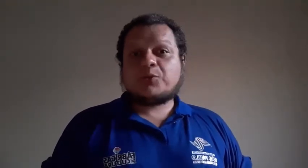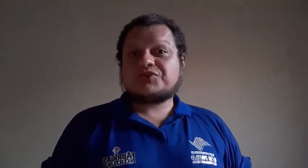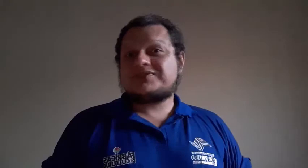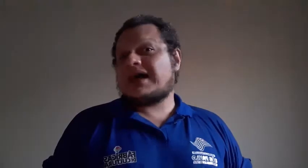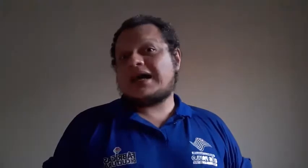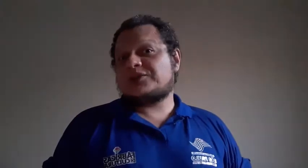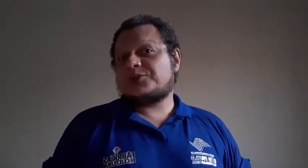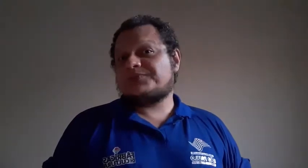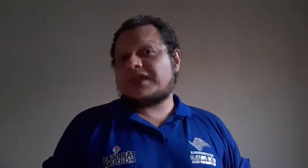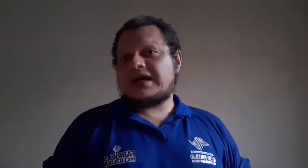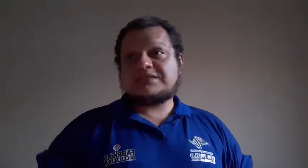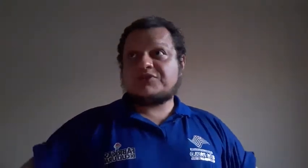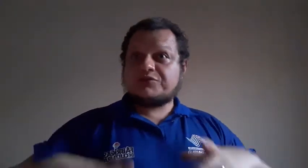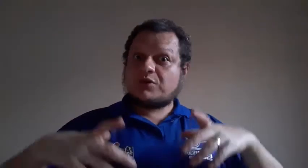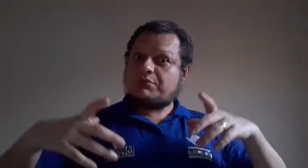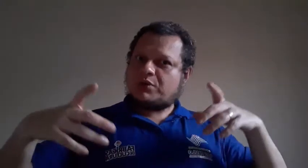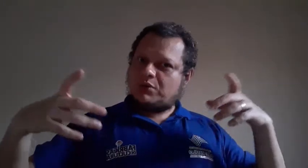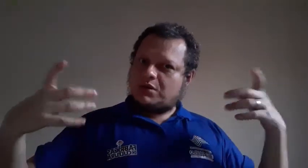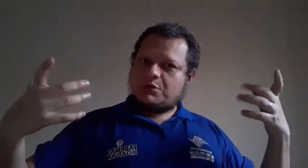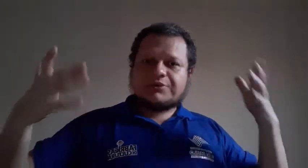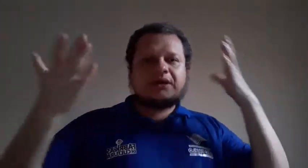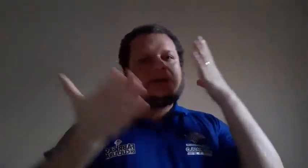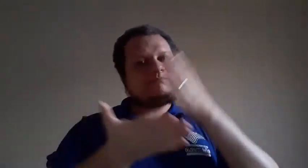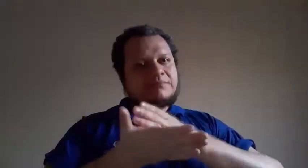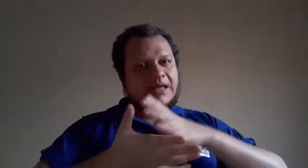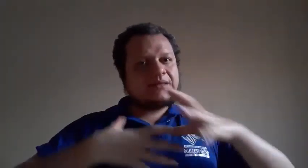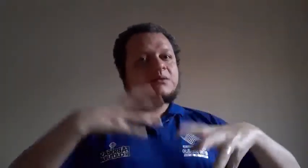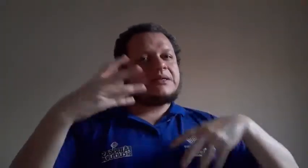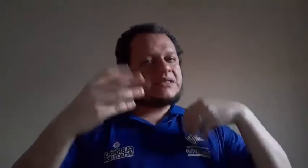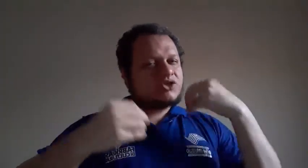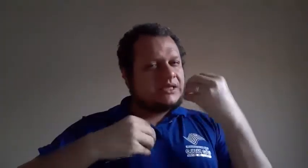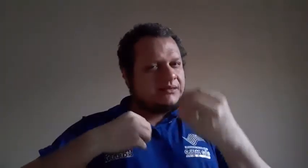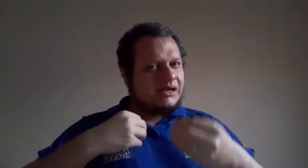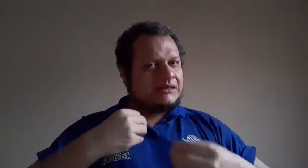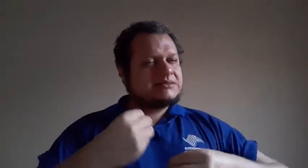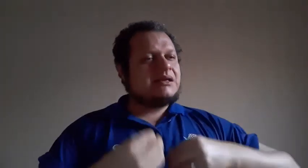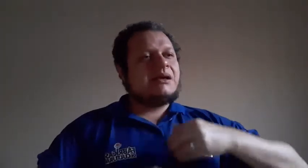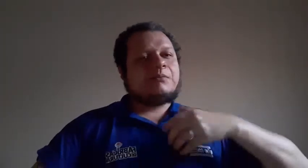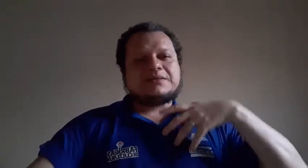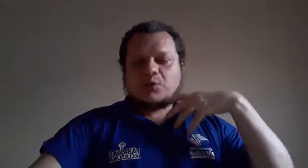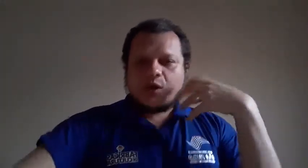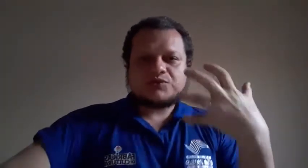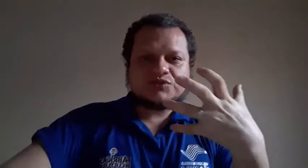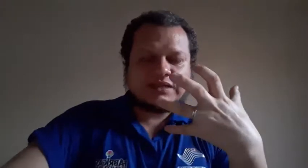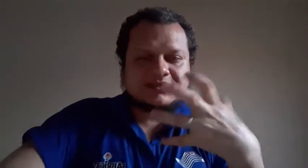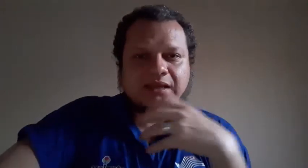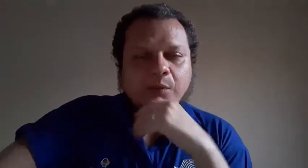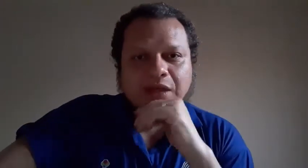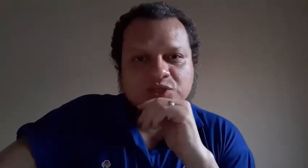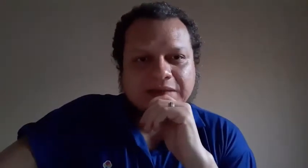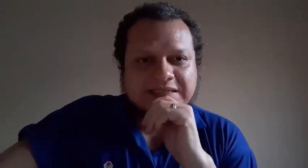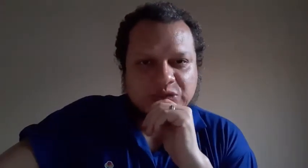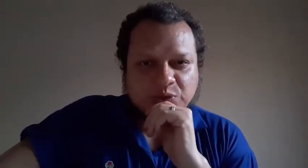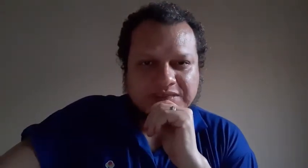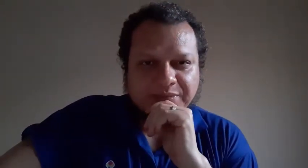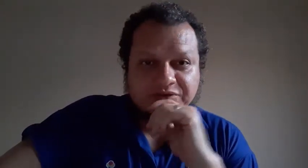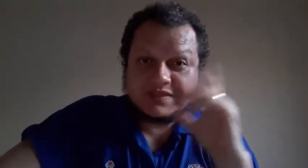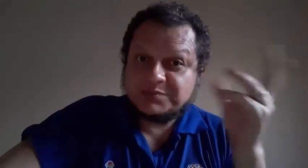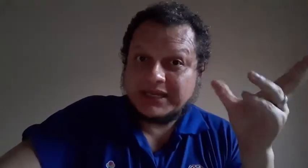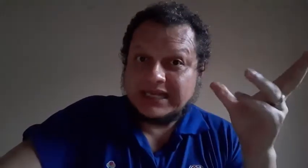gostado. Esse vídeo ficou um pouco longo, porque são bastantes detalhes, mas eu gosto de trazer realmente bastante coisa para vocês, para que na